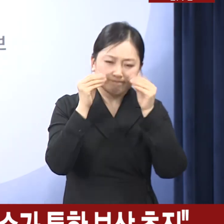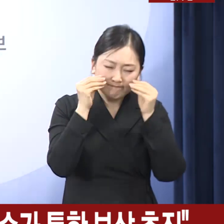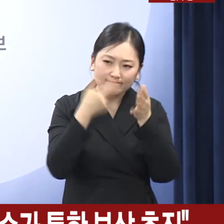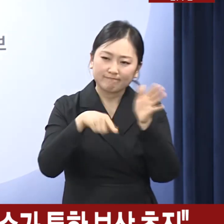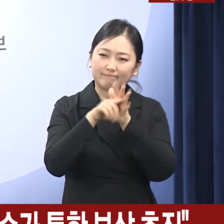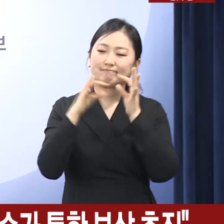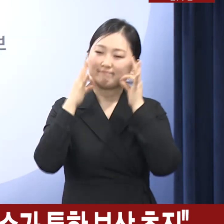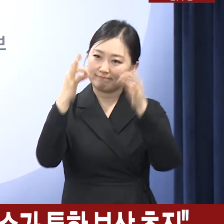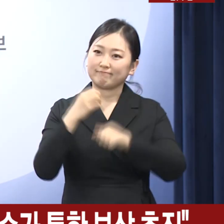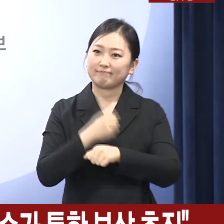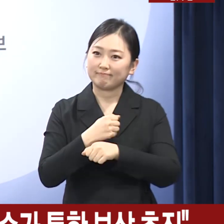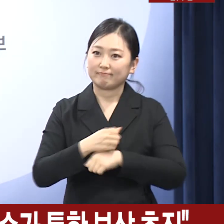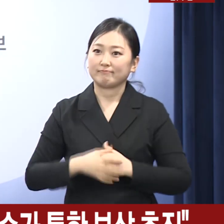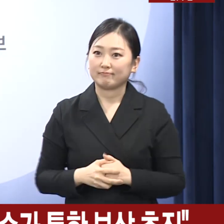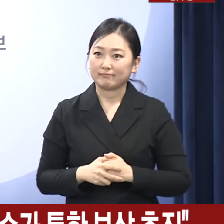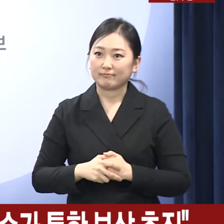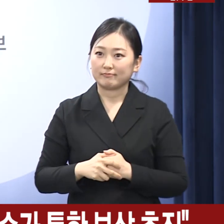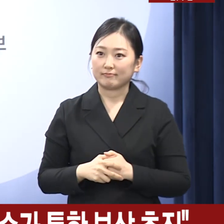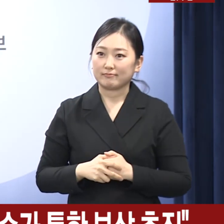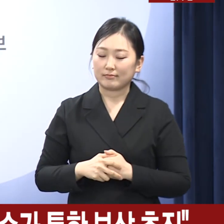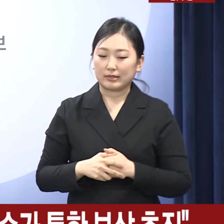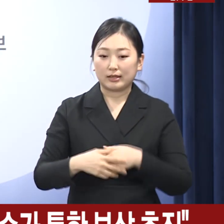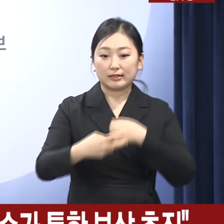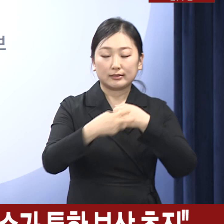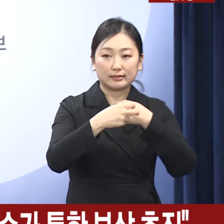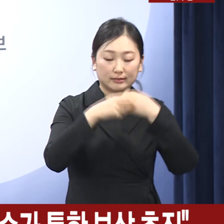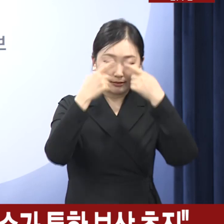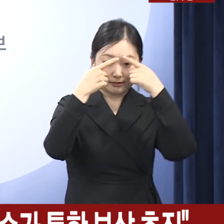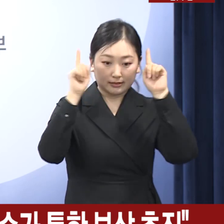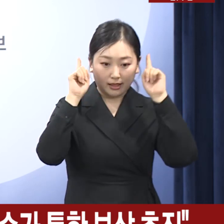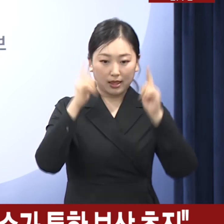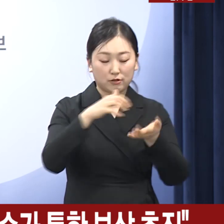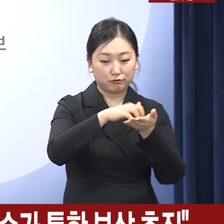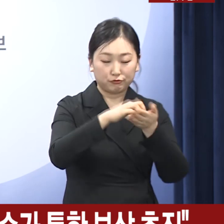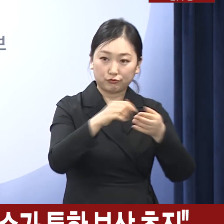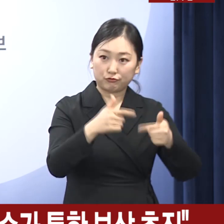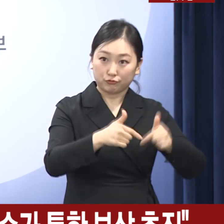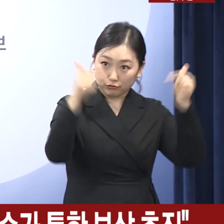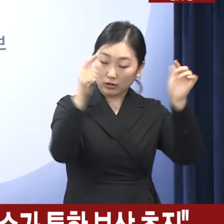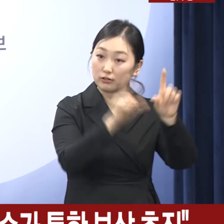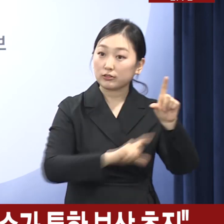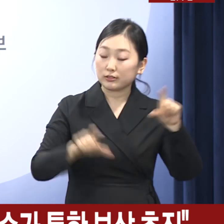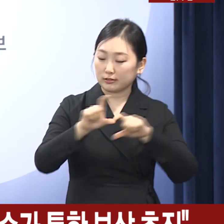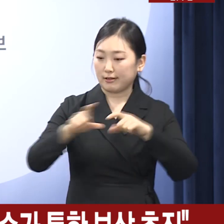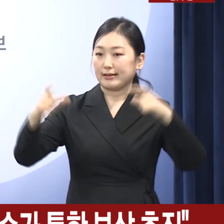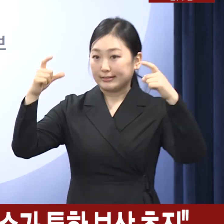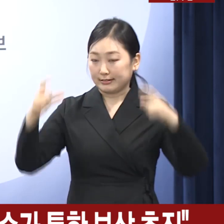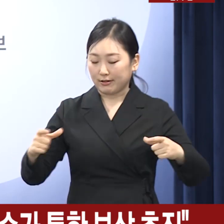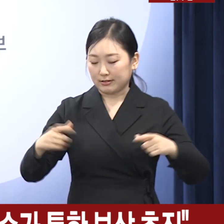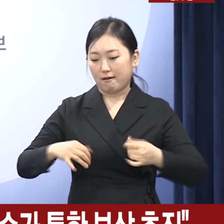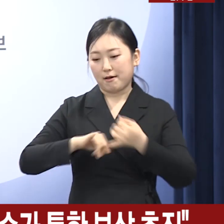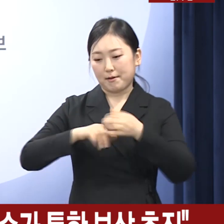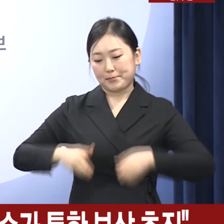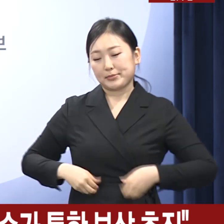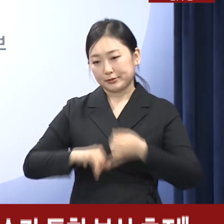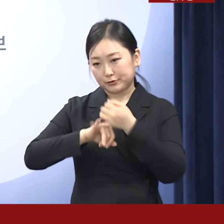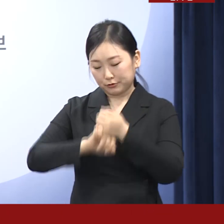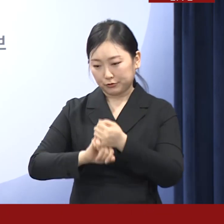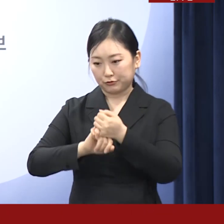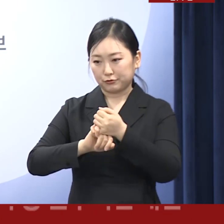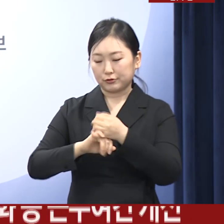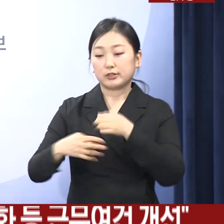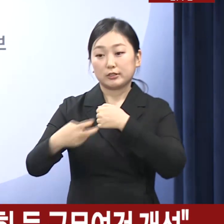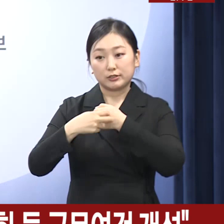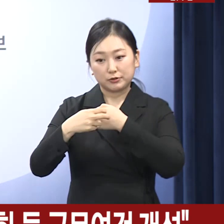앞서 말씀드린 바와 같이 의대 정원 확대 추진과 함께 지역과 필수 의료 분야에서 우수한